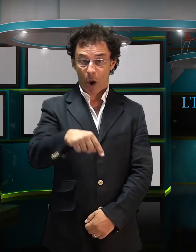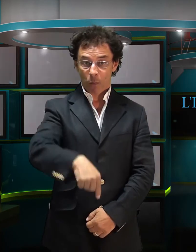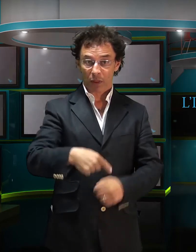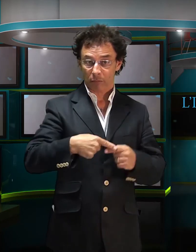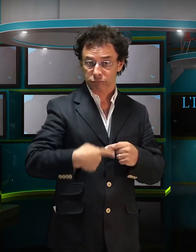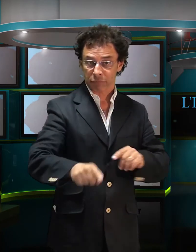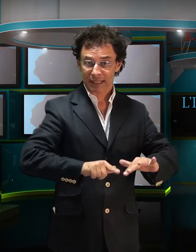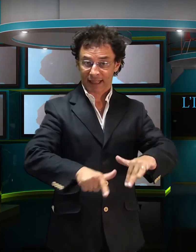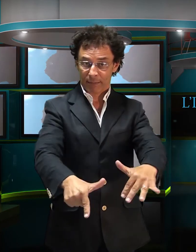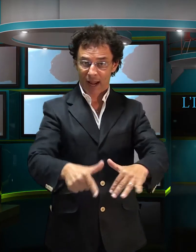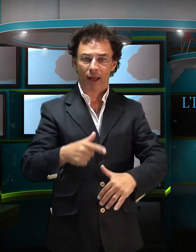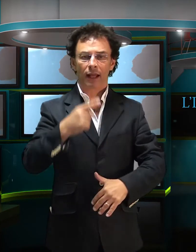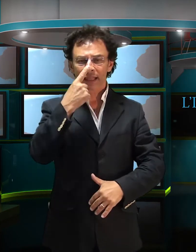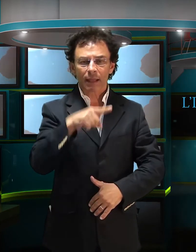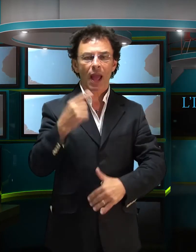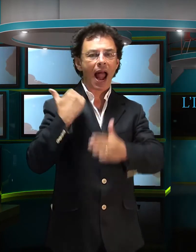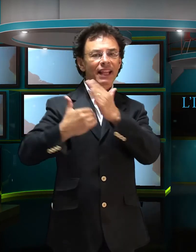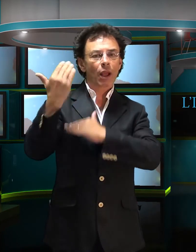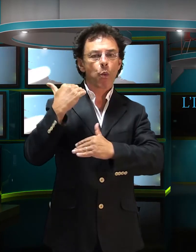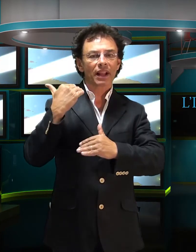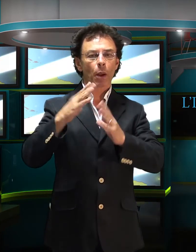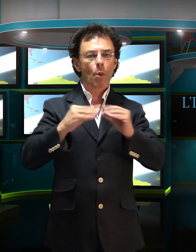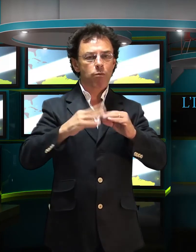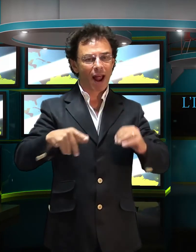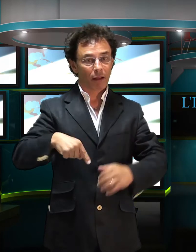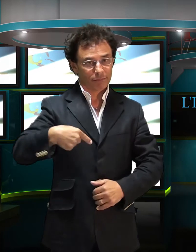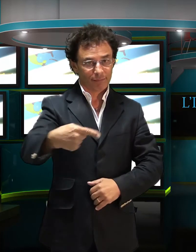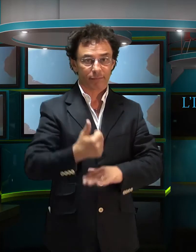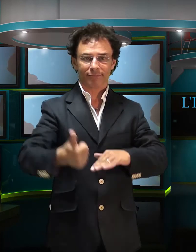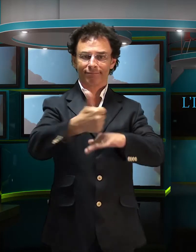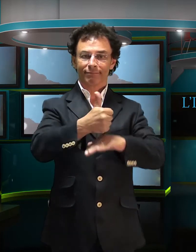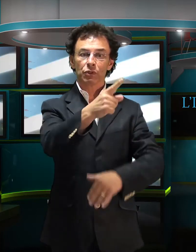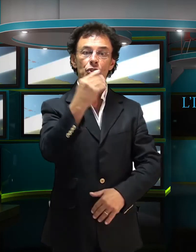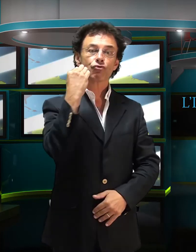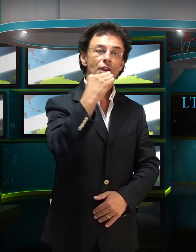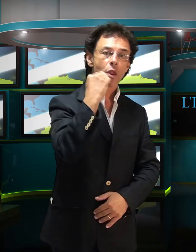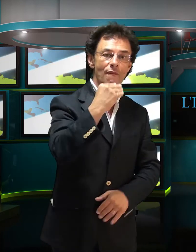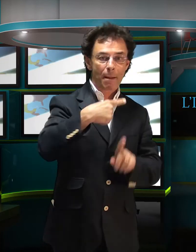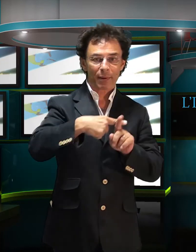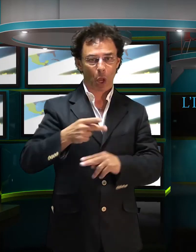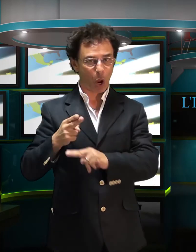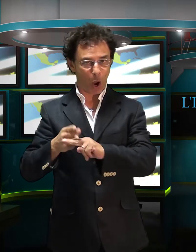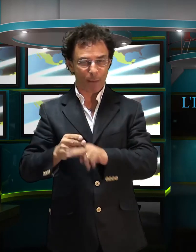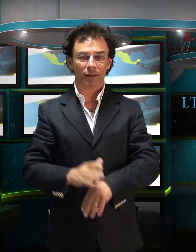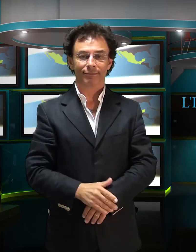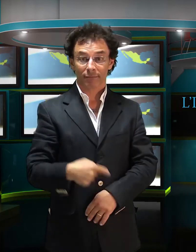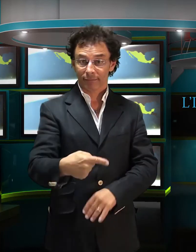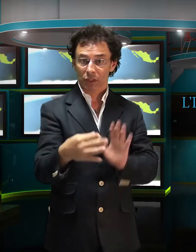Questa settimana l'antiquariato sarà protagonista a Genova e a Roma. Infatti, dal 24